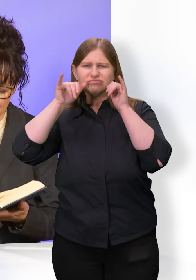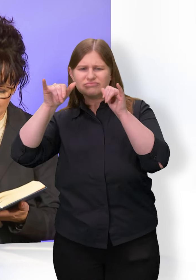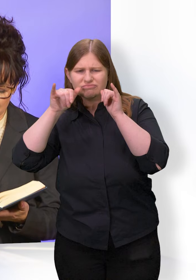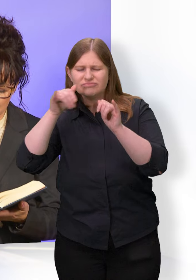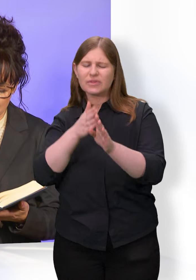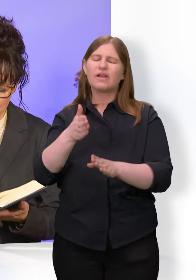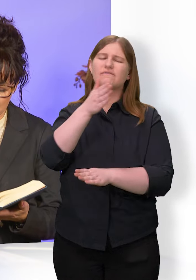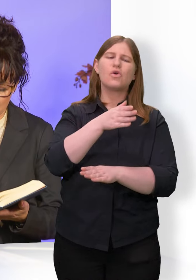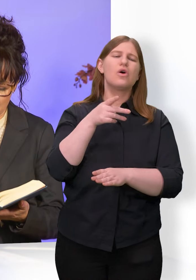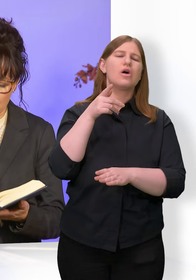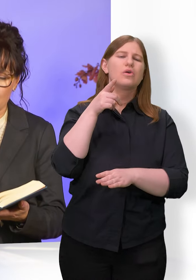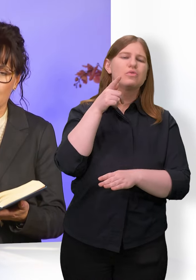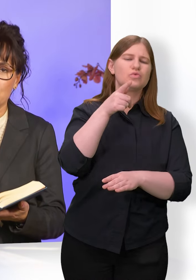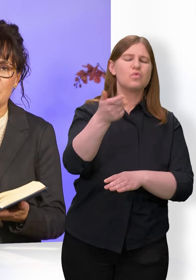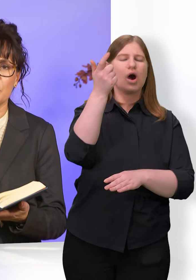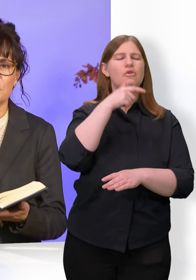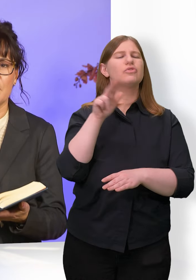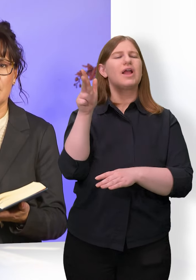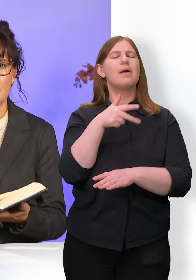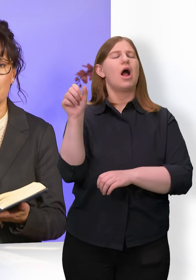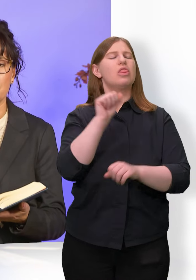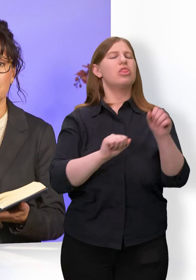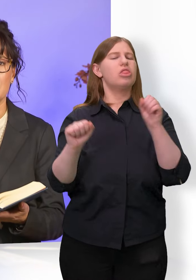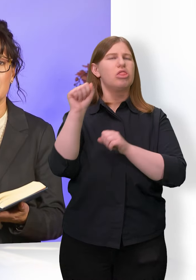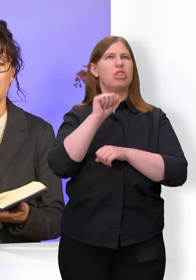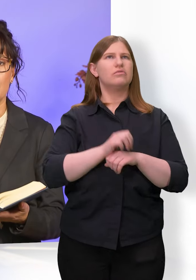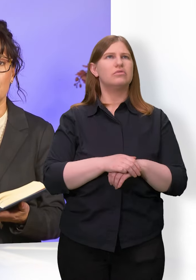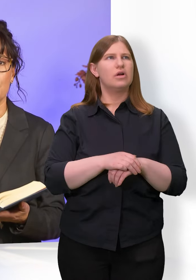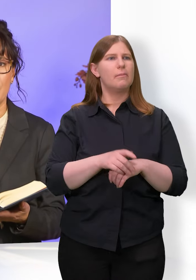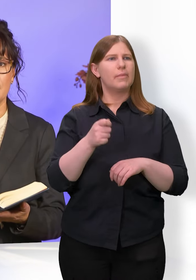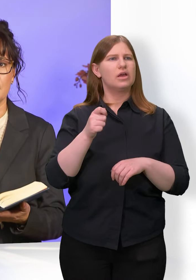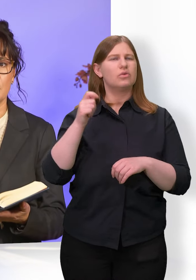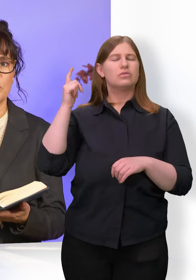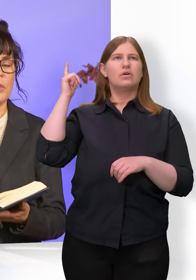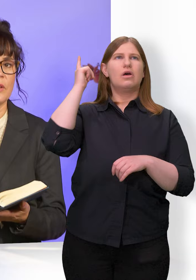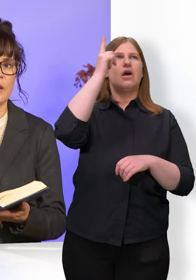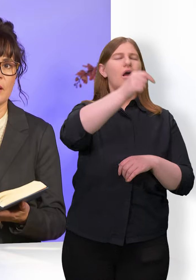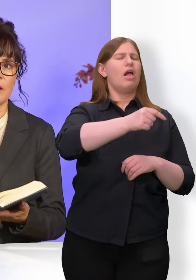Und Petrus ging hinaus und weinte bitterlich.